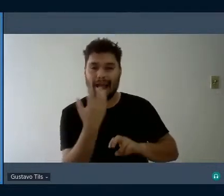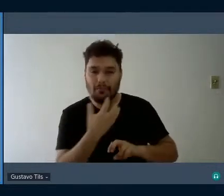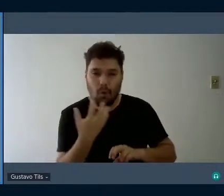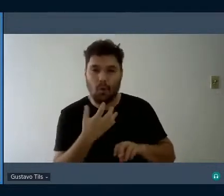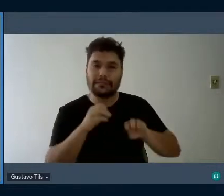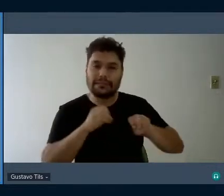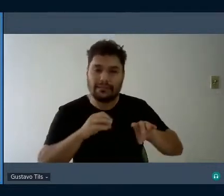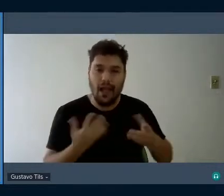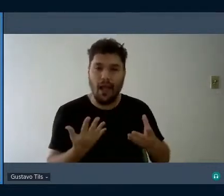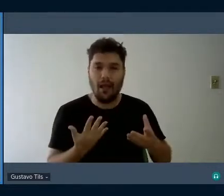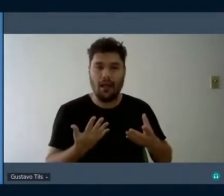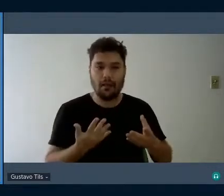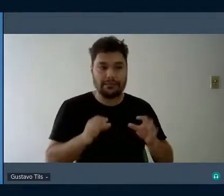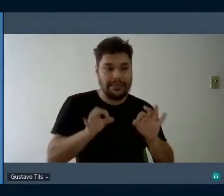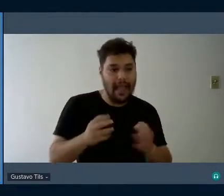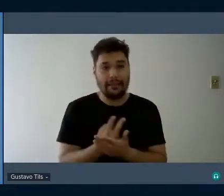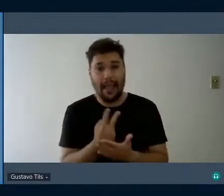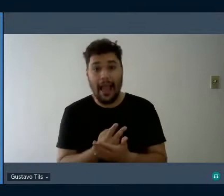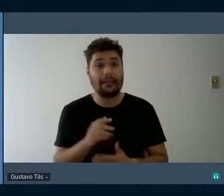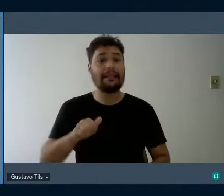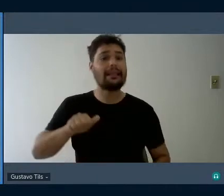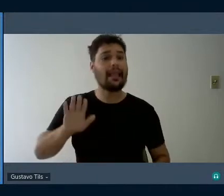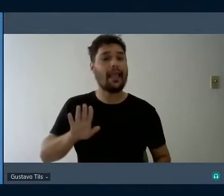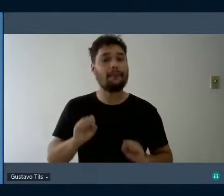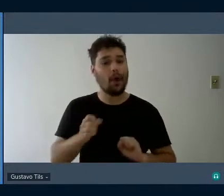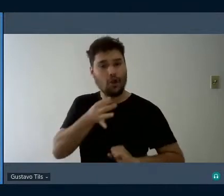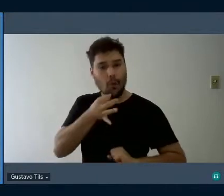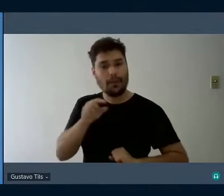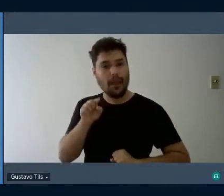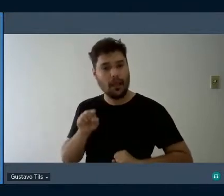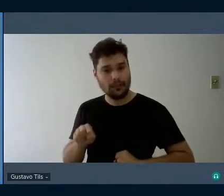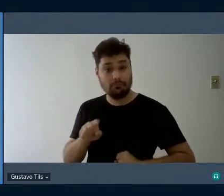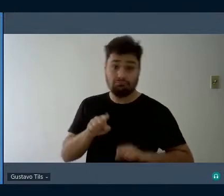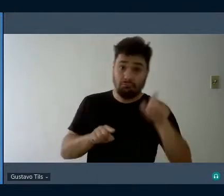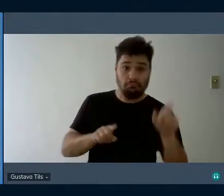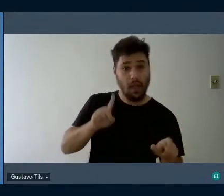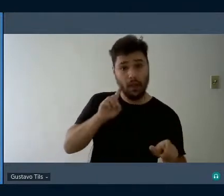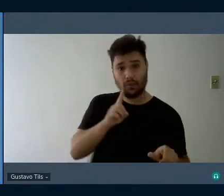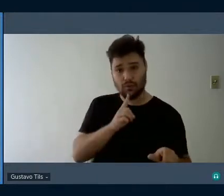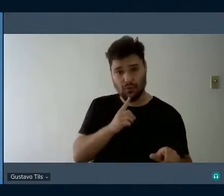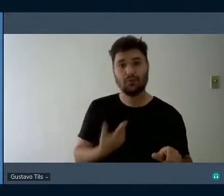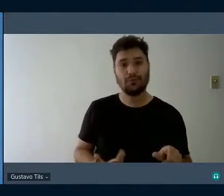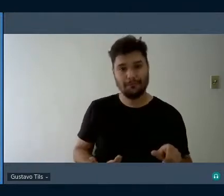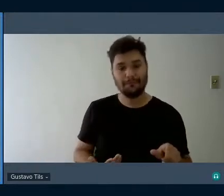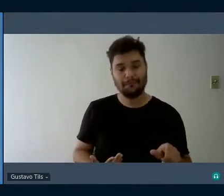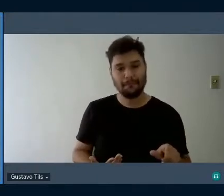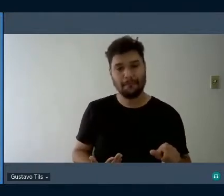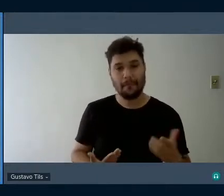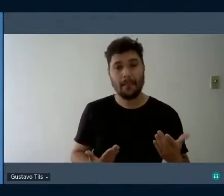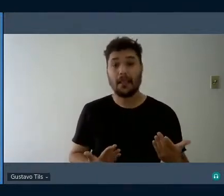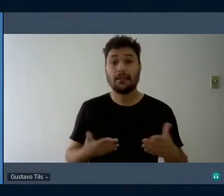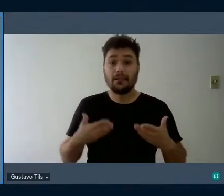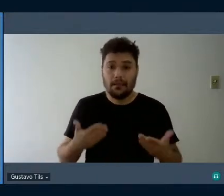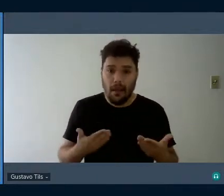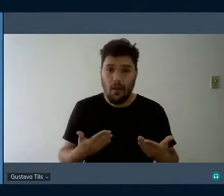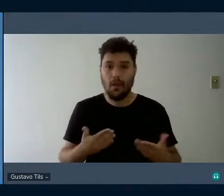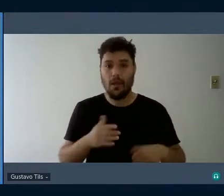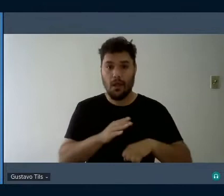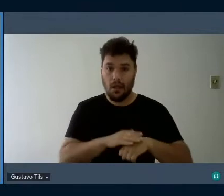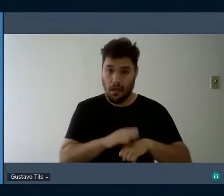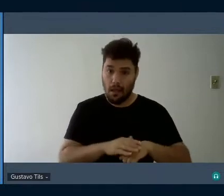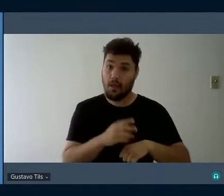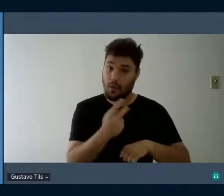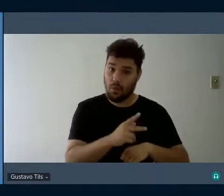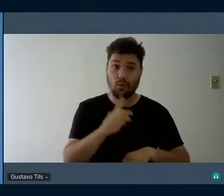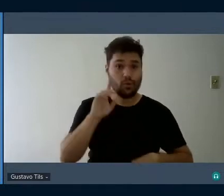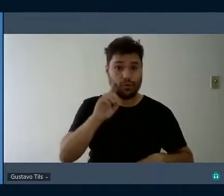musical educativa pode ganhar contornos específicos e objetivos diversos de acordo com quem a organiza e intui,